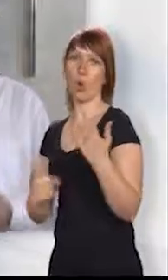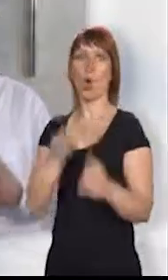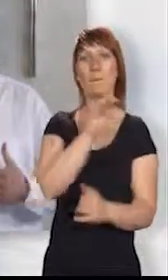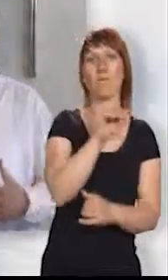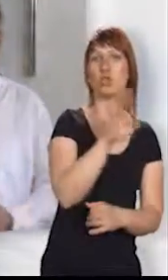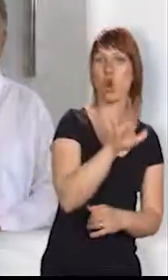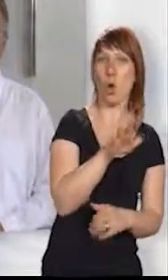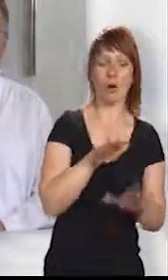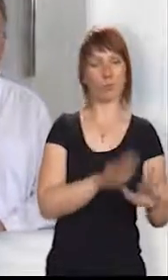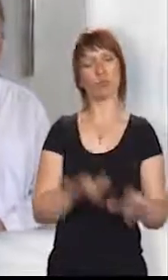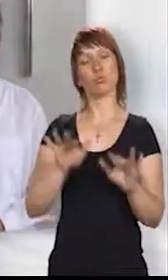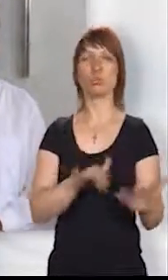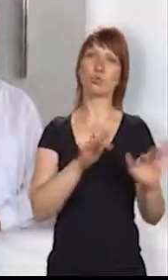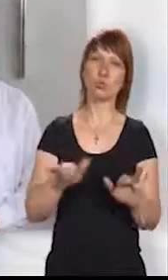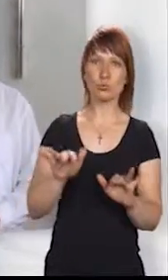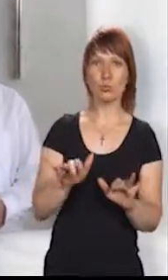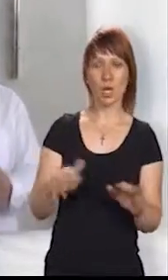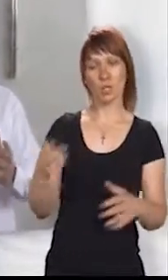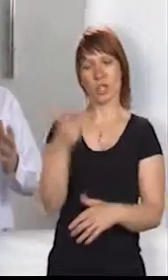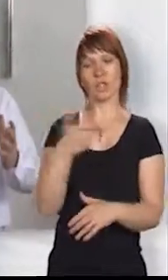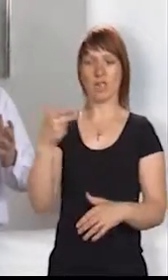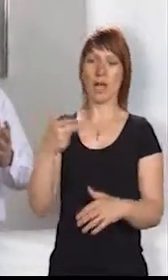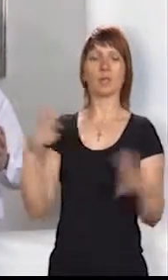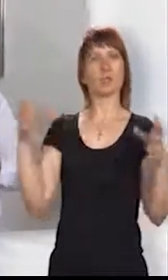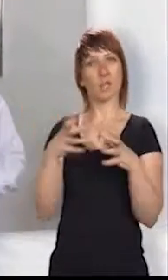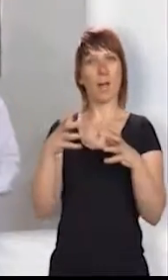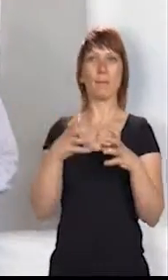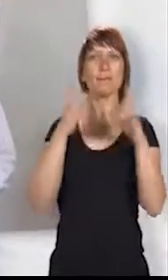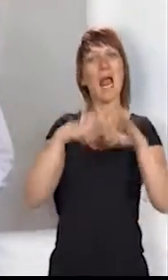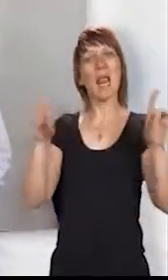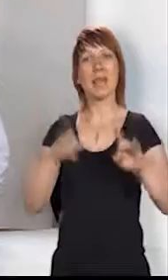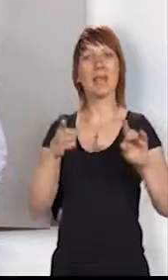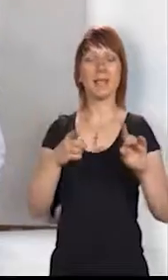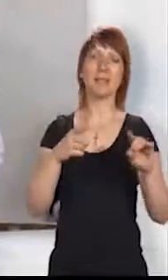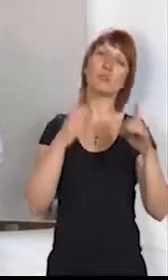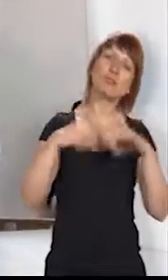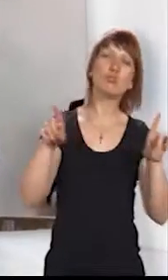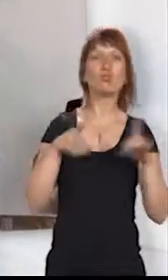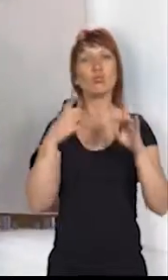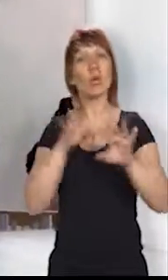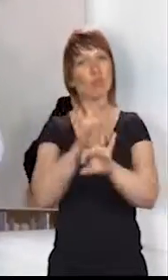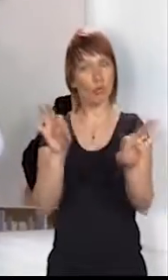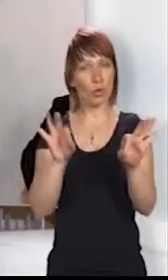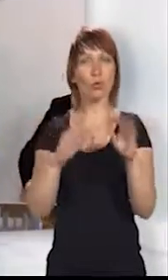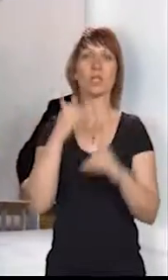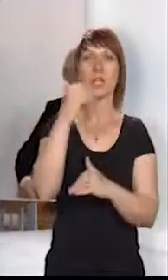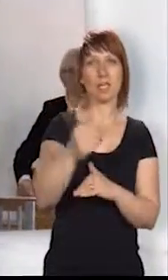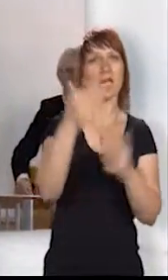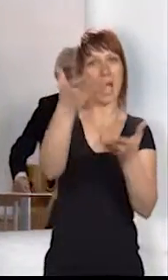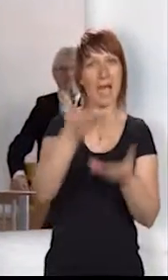Michael Schlörf am Flügel wollen wir diesen Refrain einmal zusammen singen und dann lade ich Sie ein